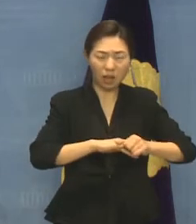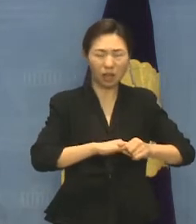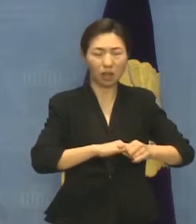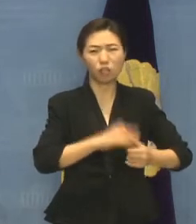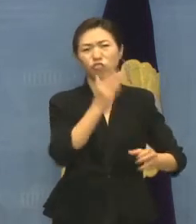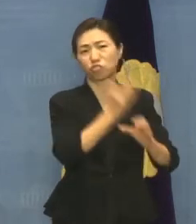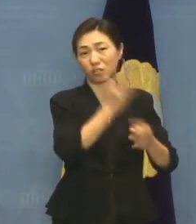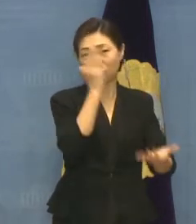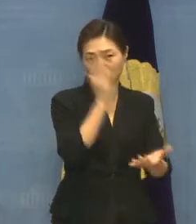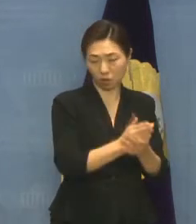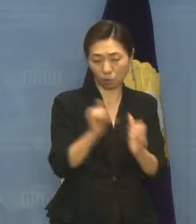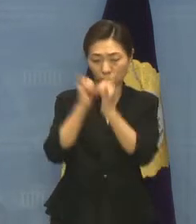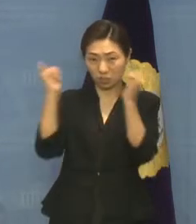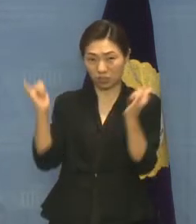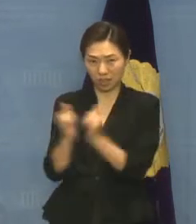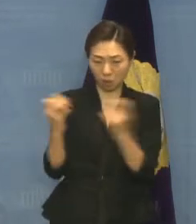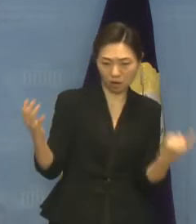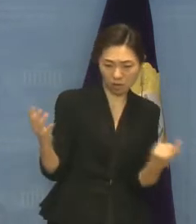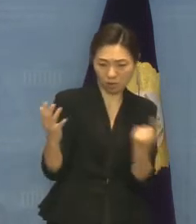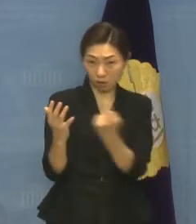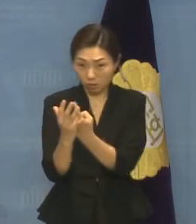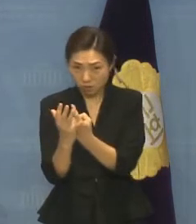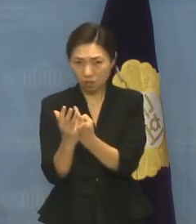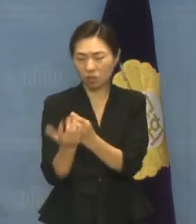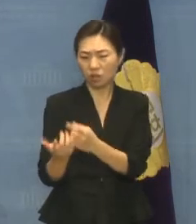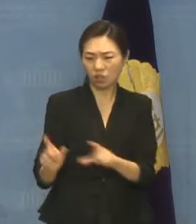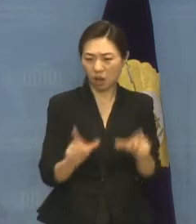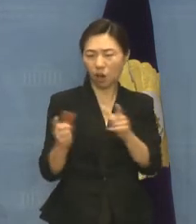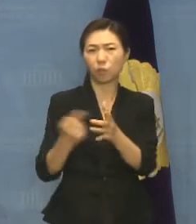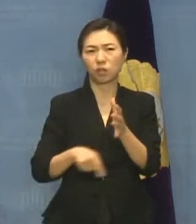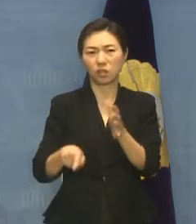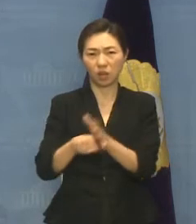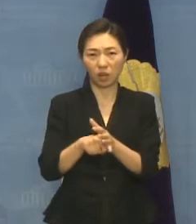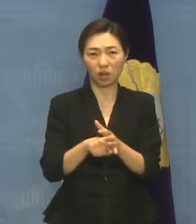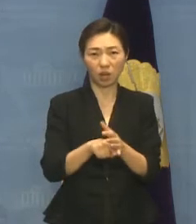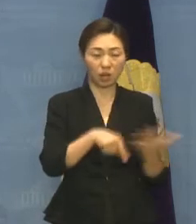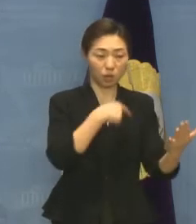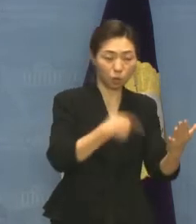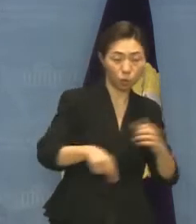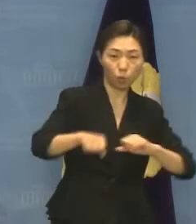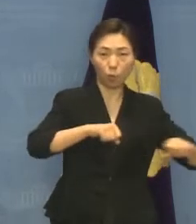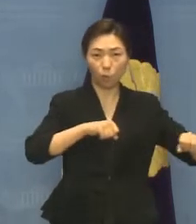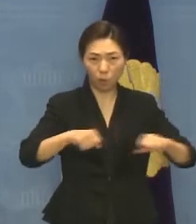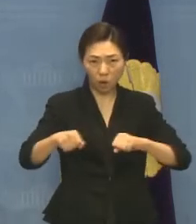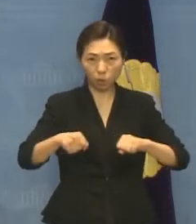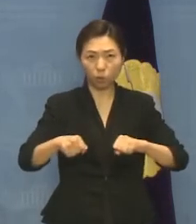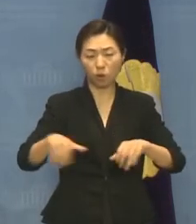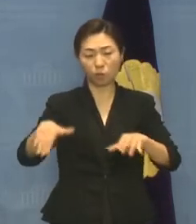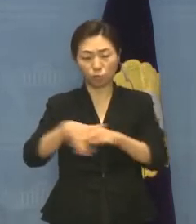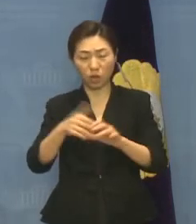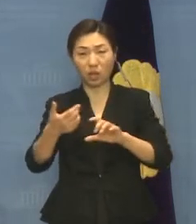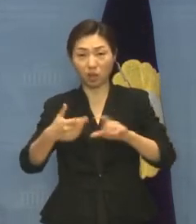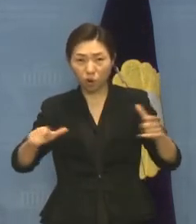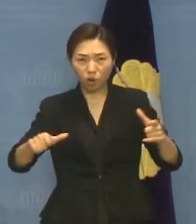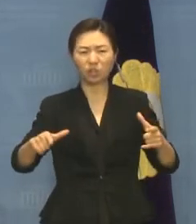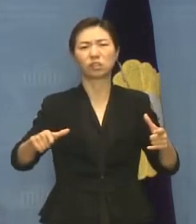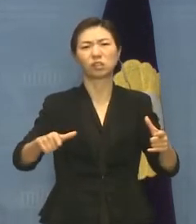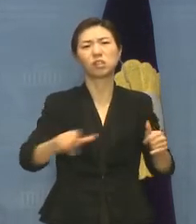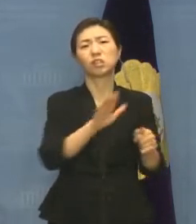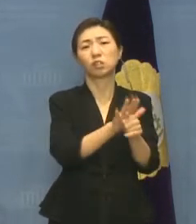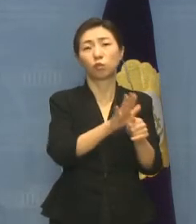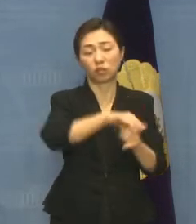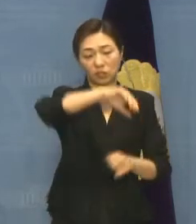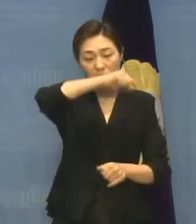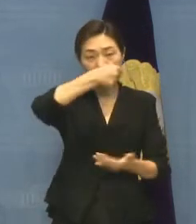반영하여 이동, 접근, 노동, 교육, 문화 등 장애인의 권리를 예산으로 보장하라.